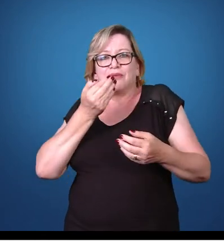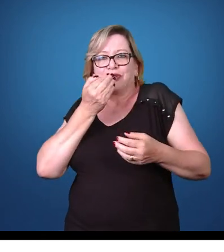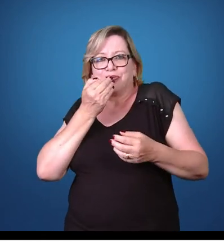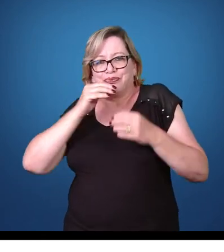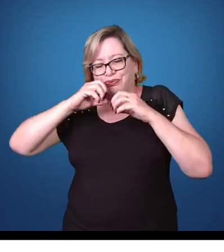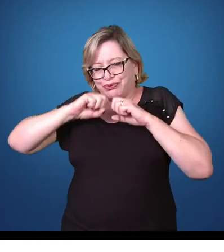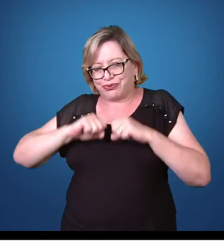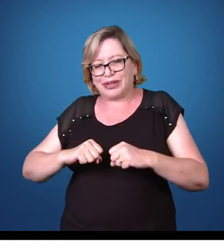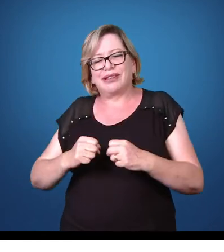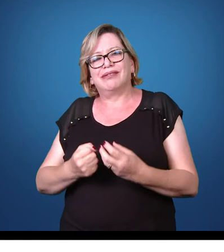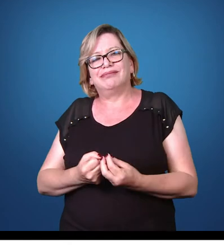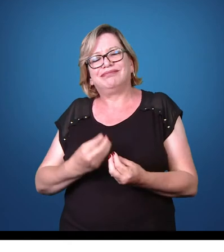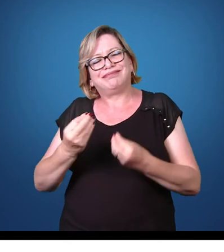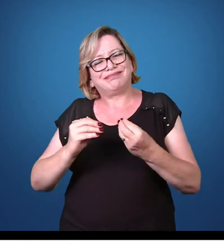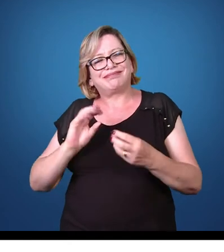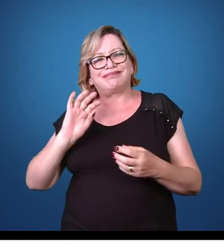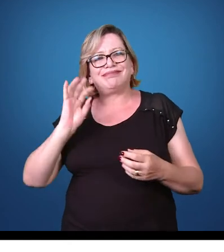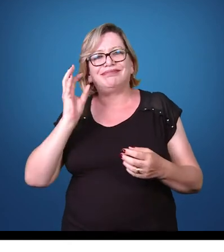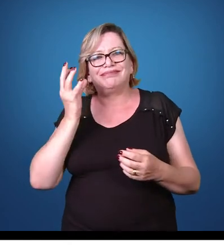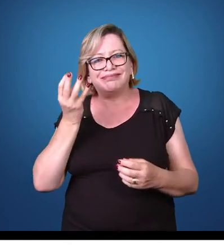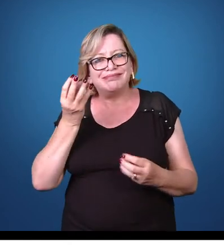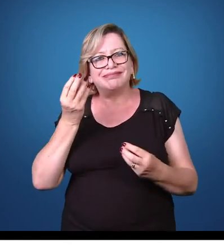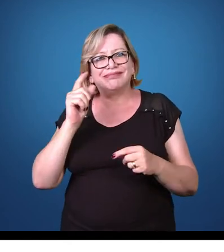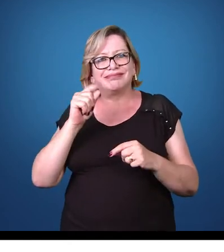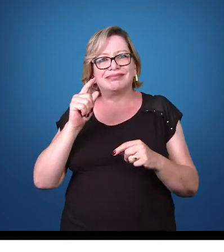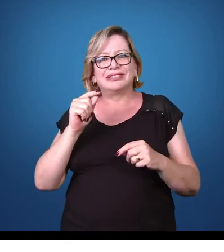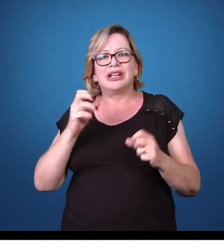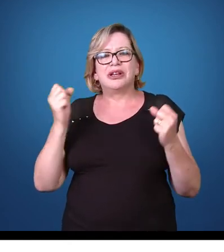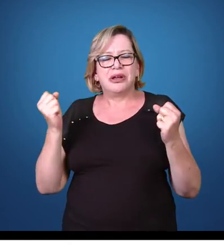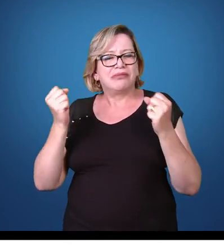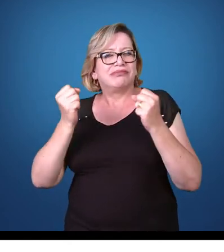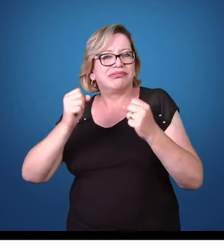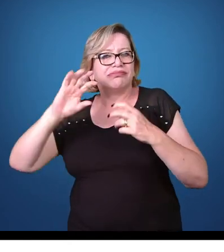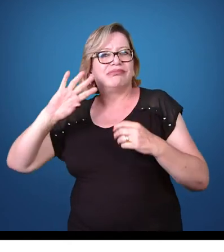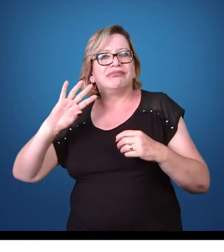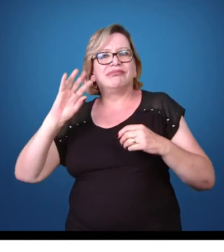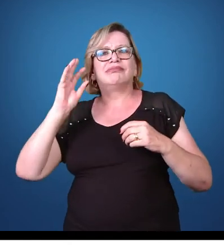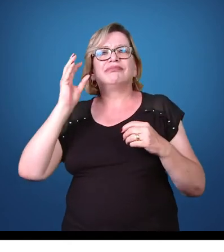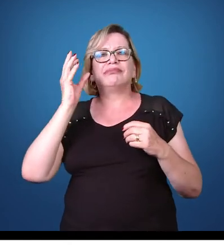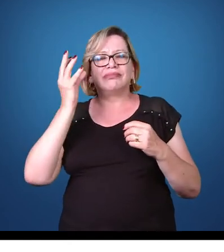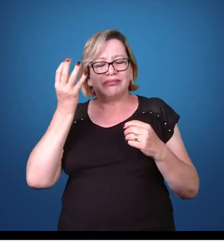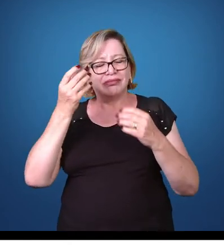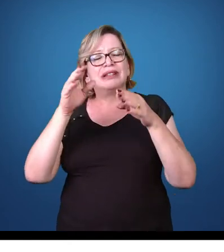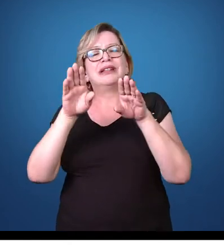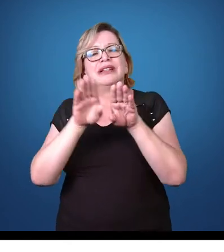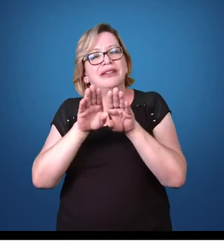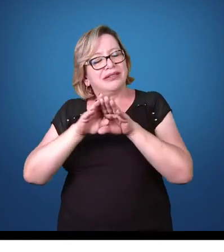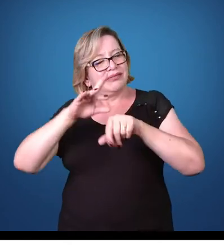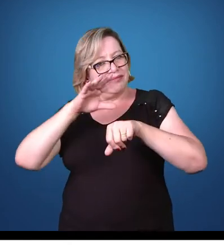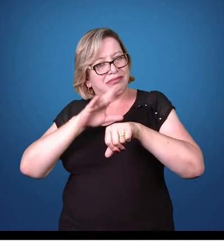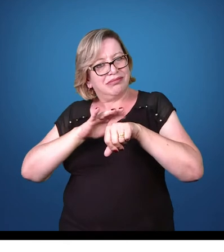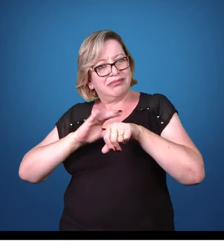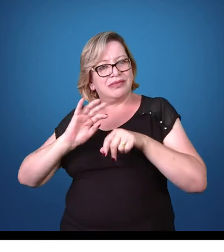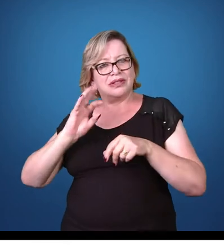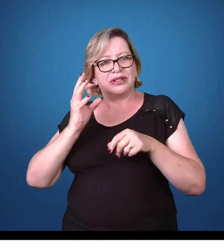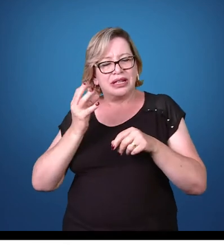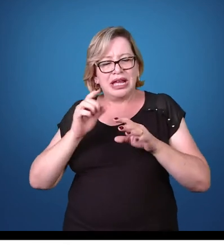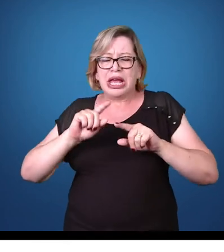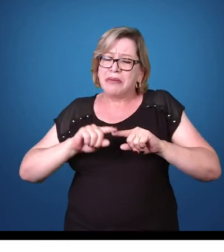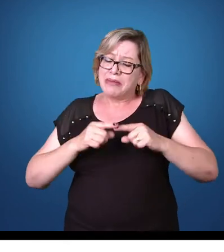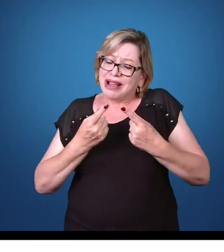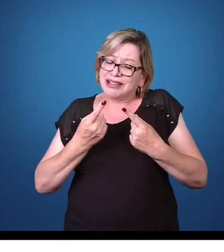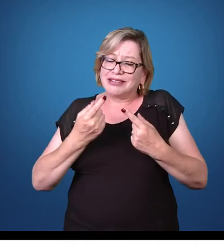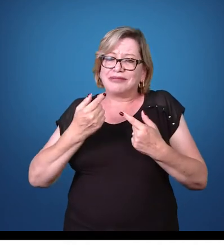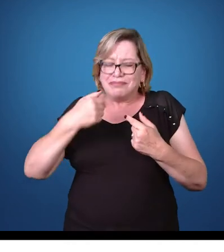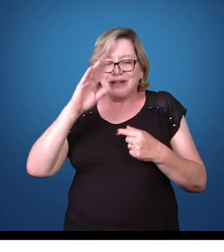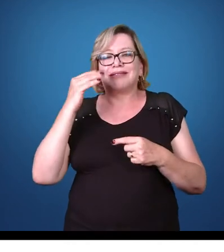rapidamente e colocar na boca a mão. Esse comportamento fecal-oral também pode ser uma forma de contaminação, mas é um pouco mais exclusivo para as